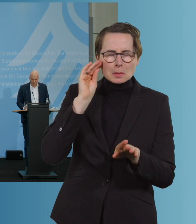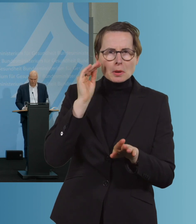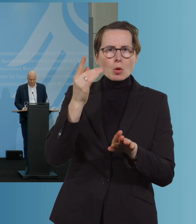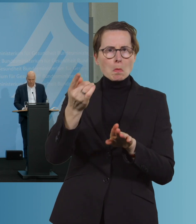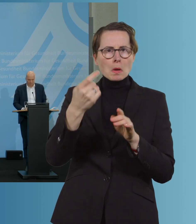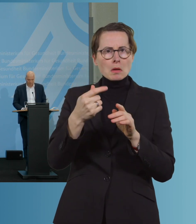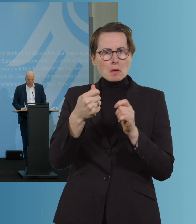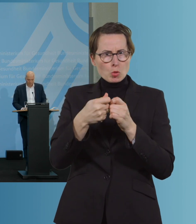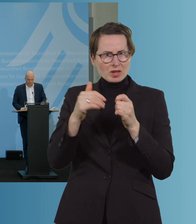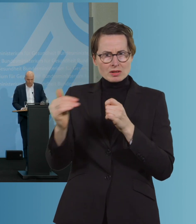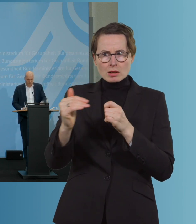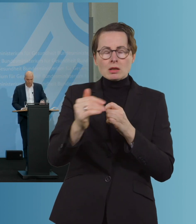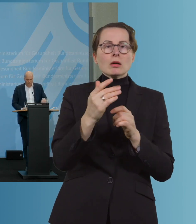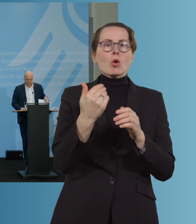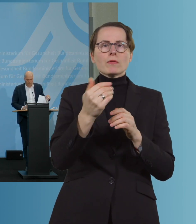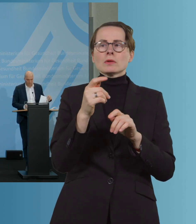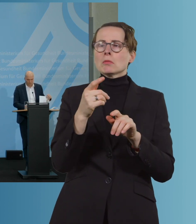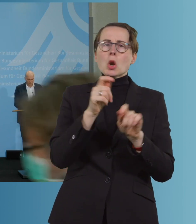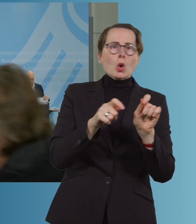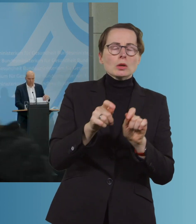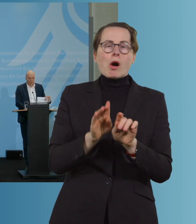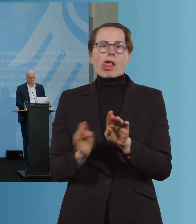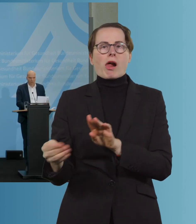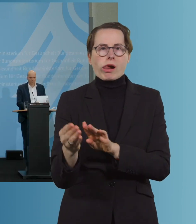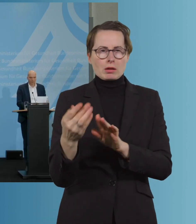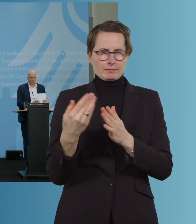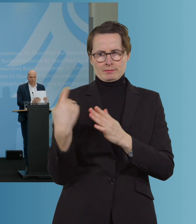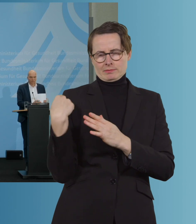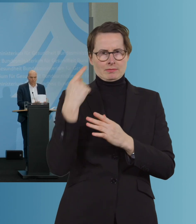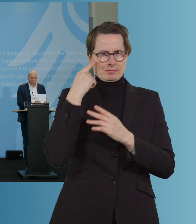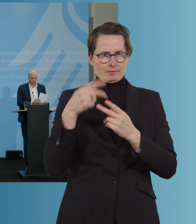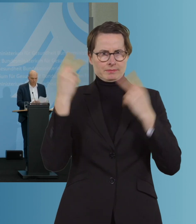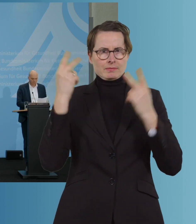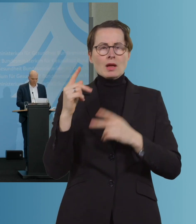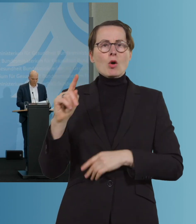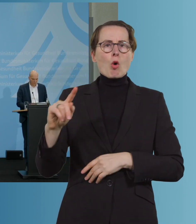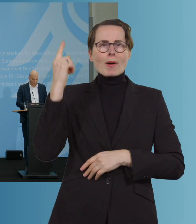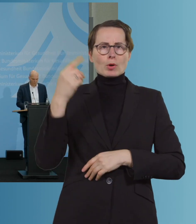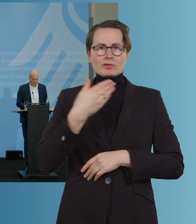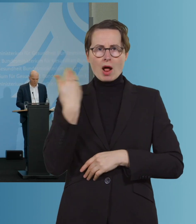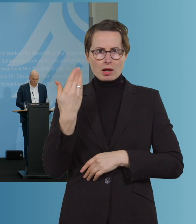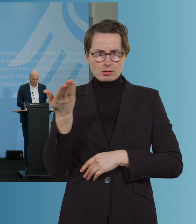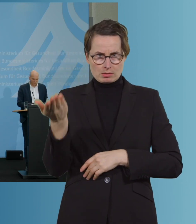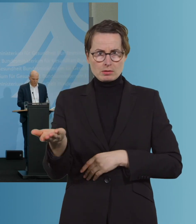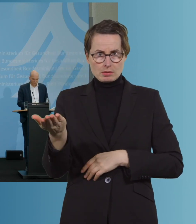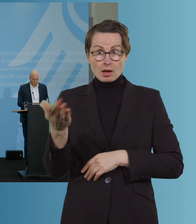dieser Priorisierung vorbeimogeln. Also am bekanntesten wahrscheinlich der Oberbürgermeister von Halle, aber es gibt in vielen Ländern Beispiele.